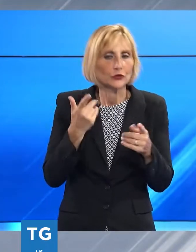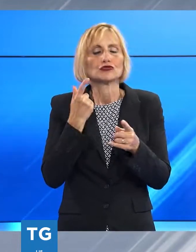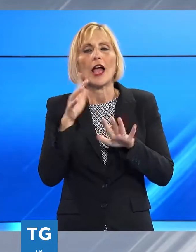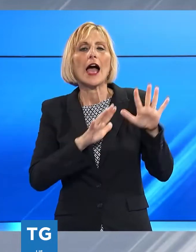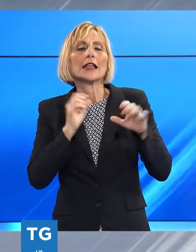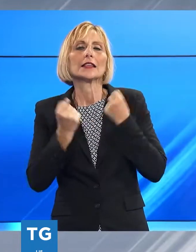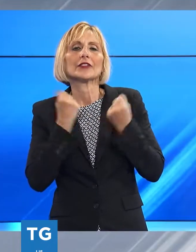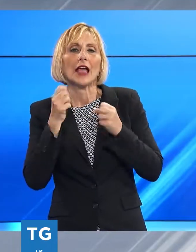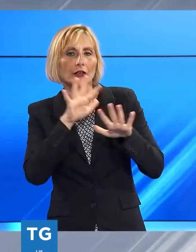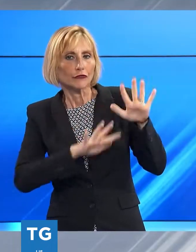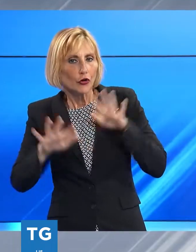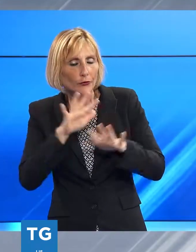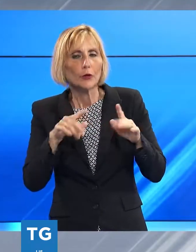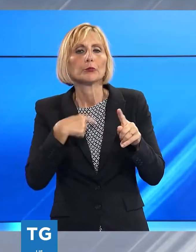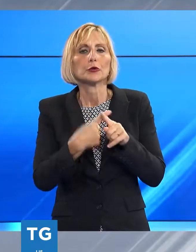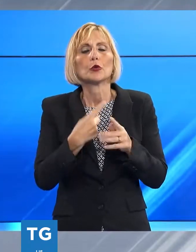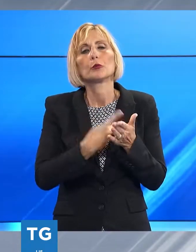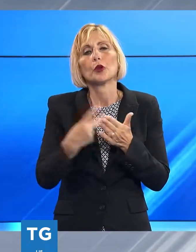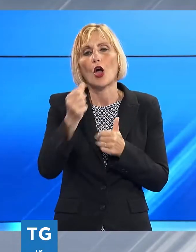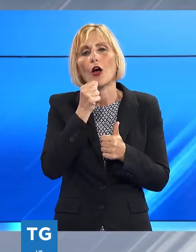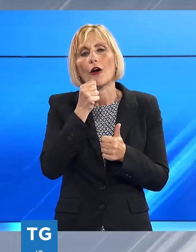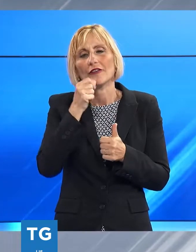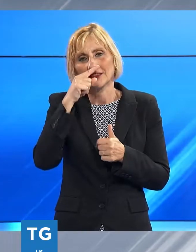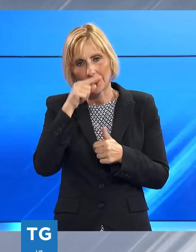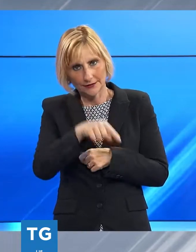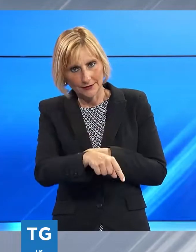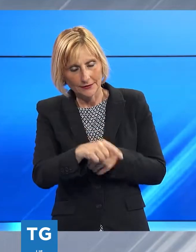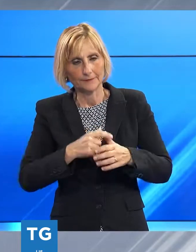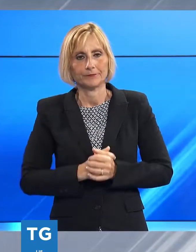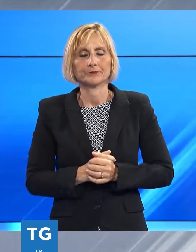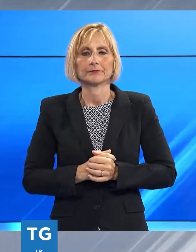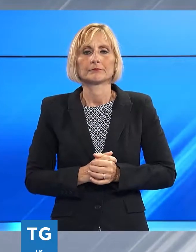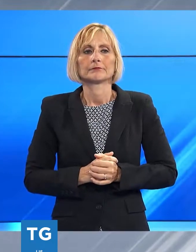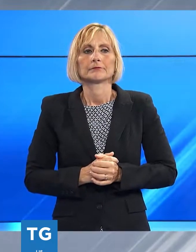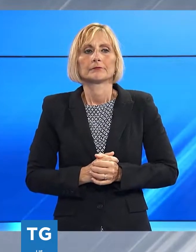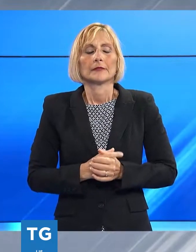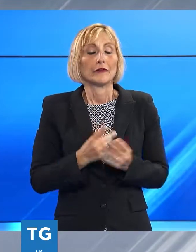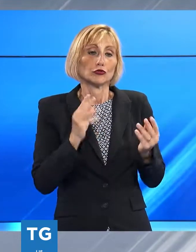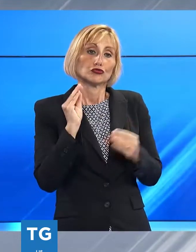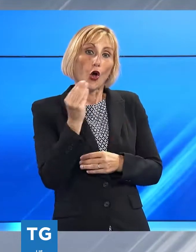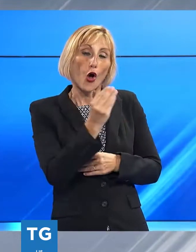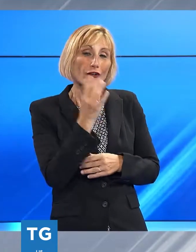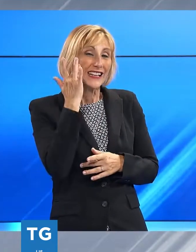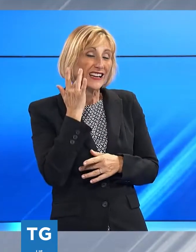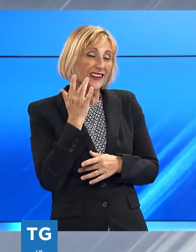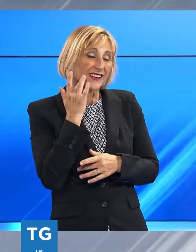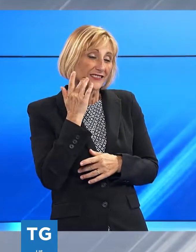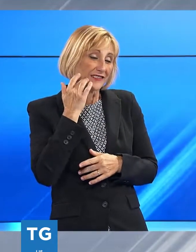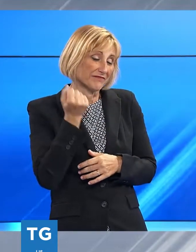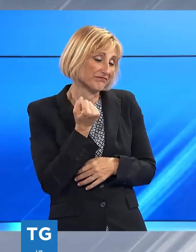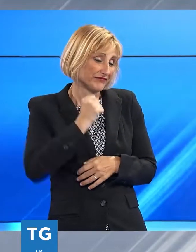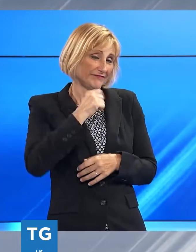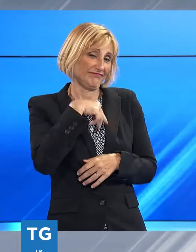e prove alcolimetriche è evidente che i giovani sottovalutano i rischi per cui entrano nei locali consumano